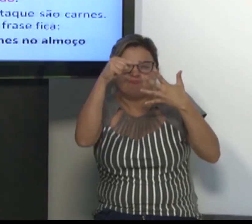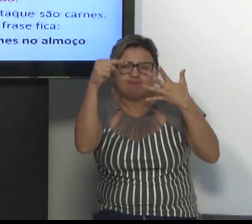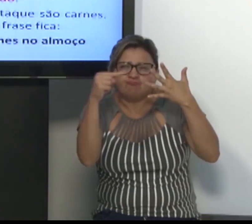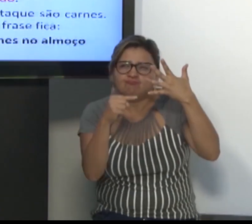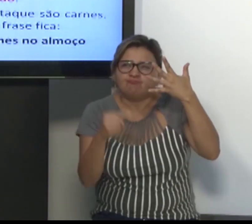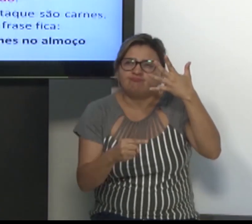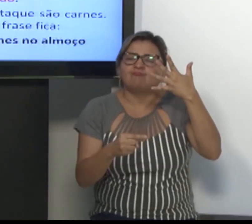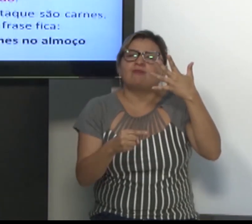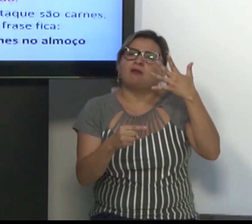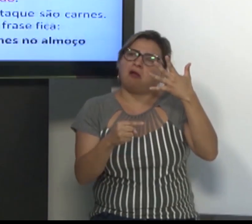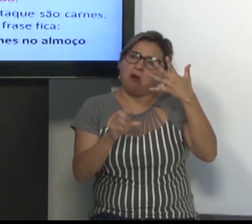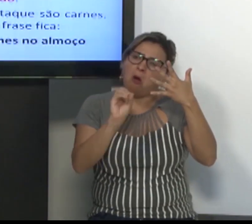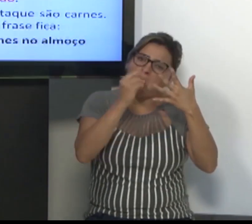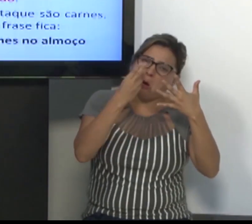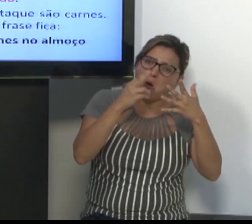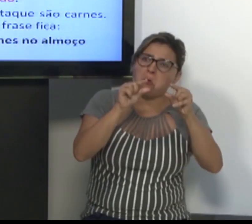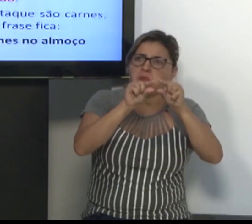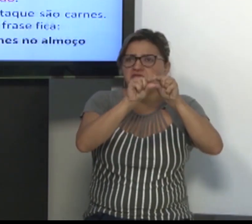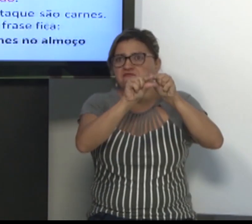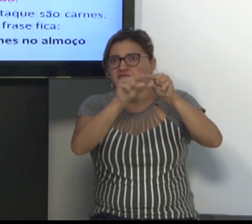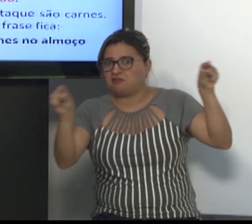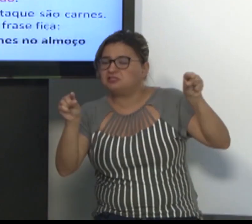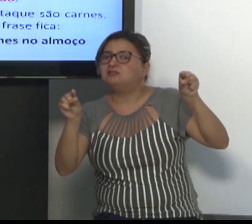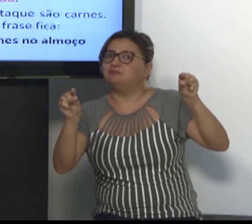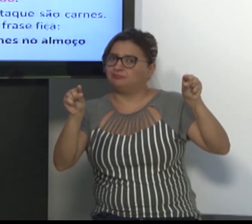Mas, como usar essa generalização?